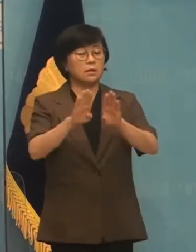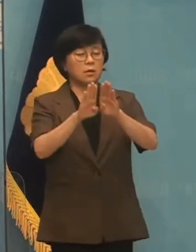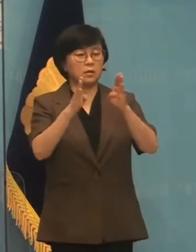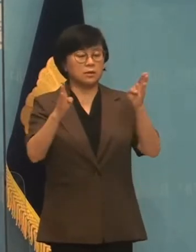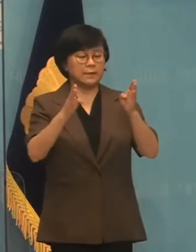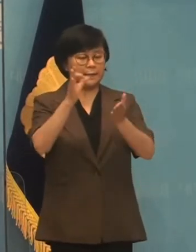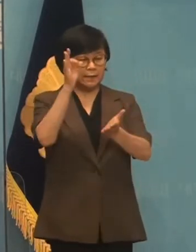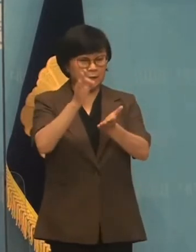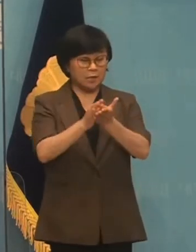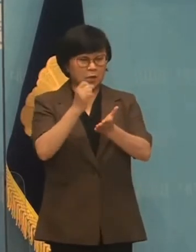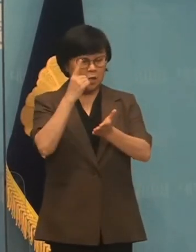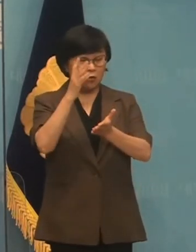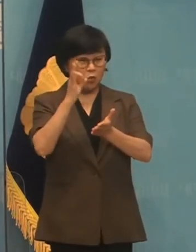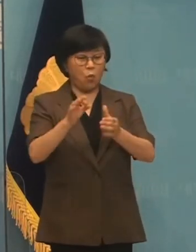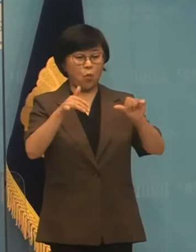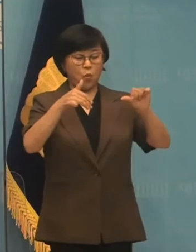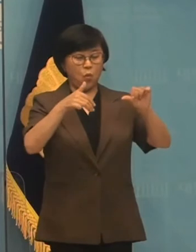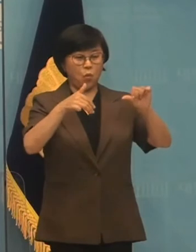최저임금위원회 5차 전환회